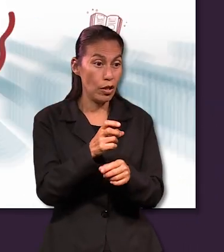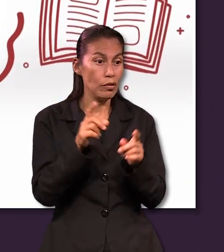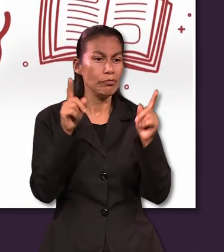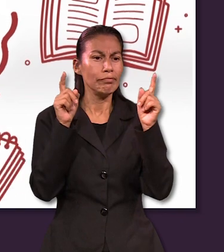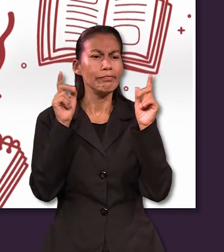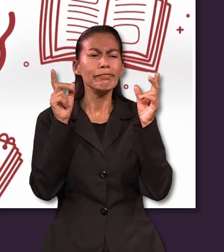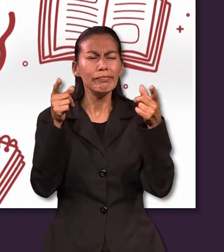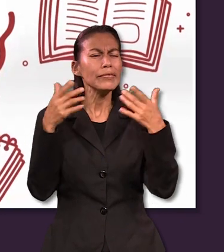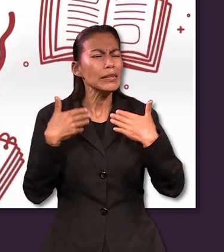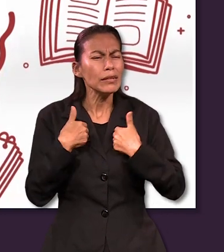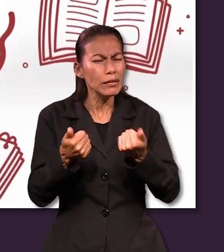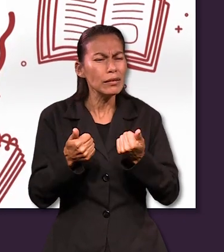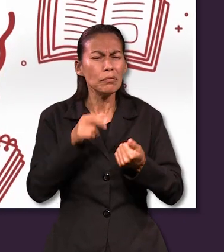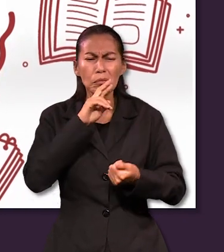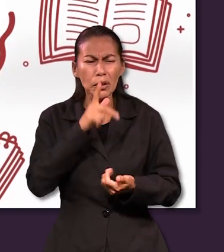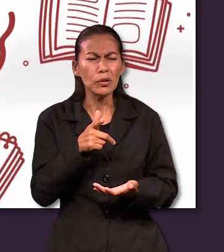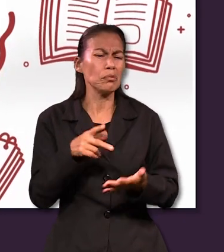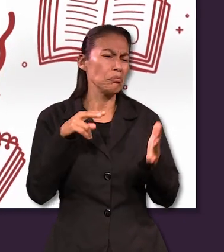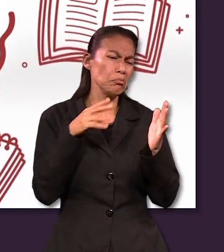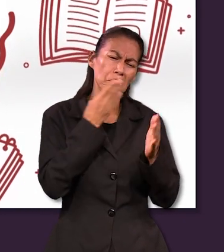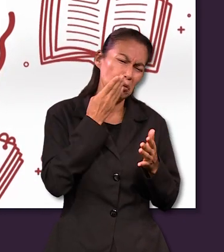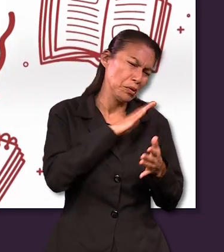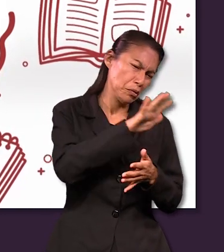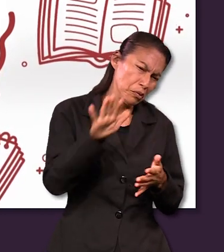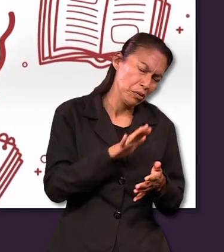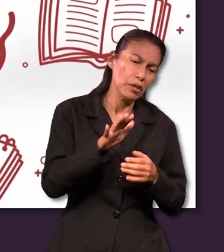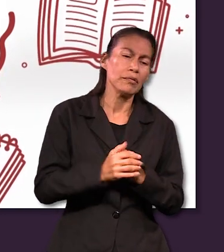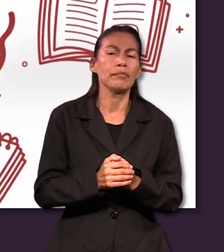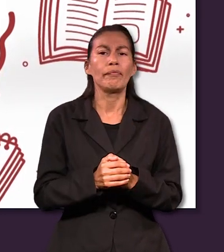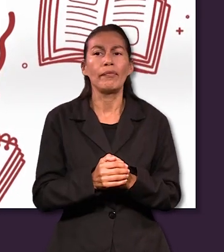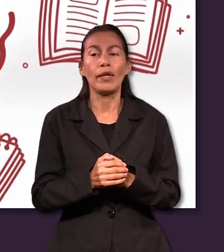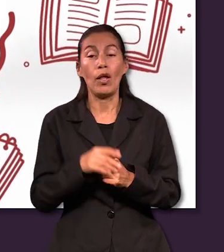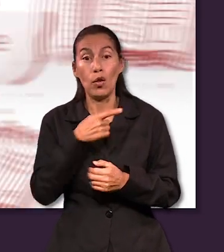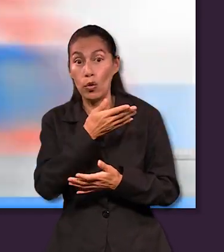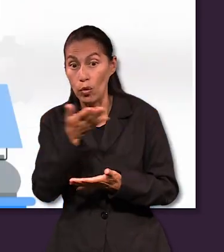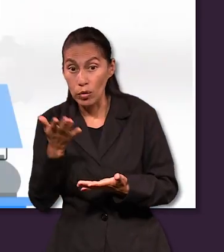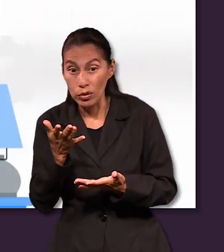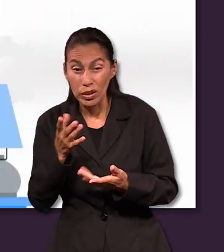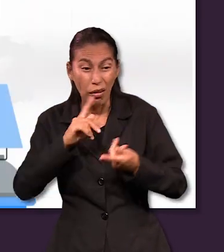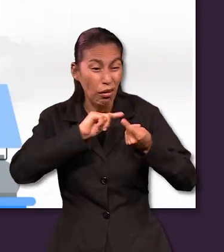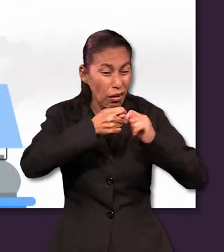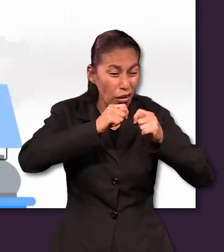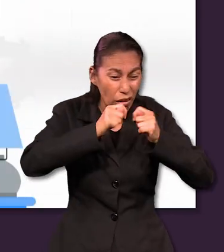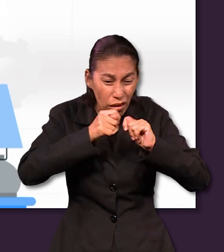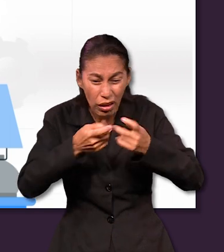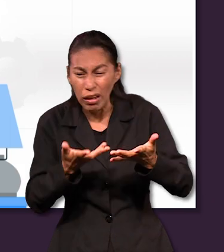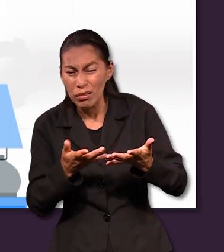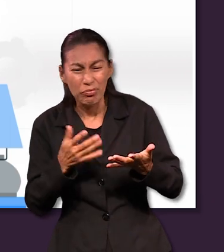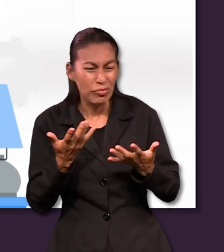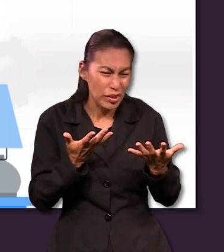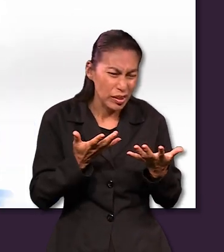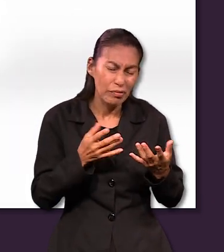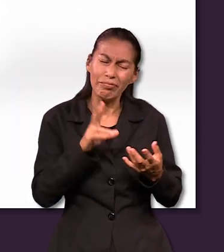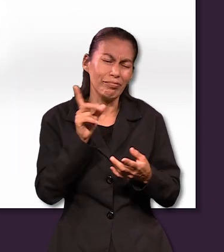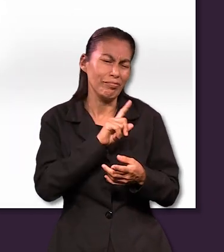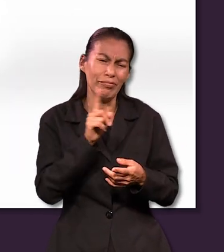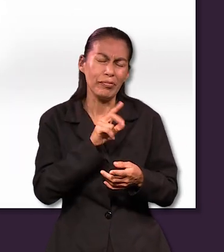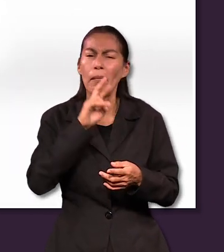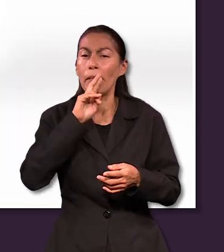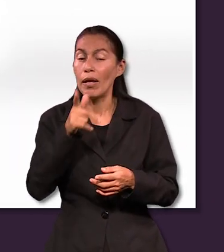la frase se traduce correctamente en la mayoría de las versiones. En lugar de tratar de reorganizar o reinterpretar